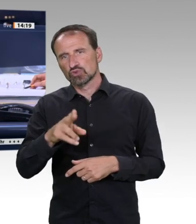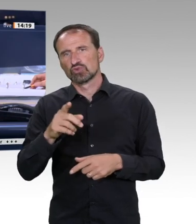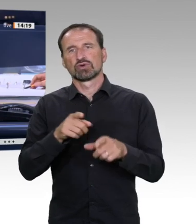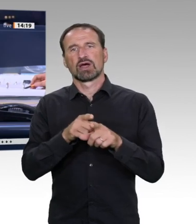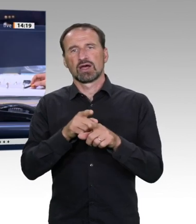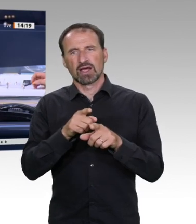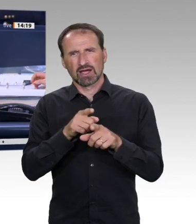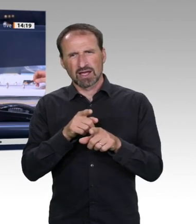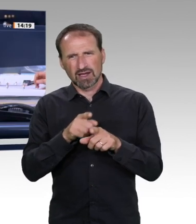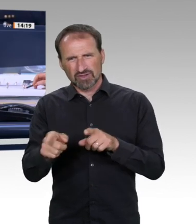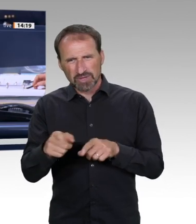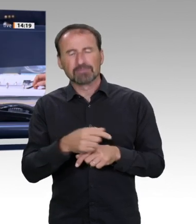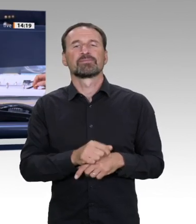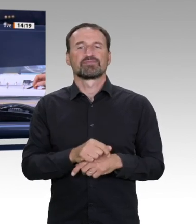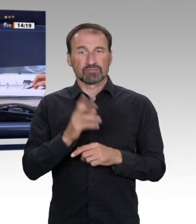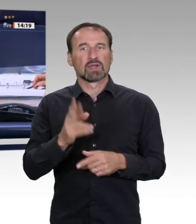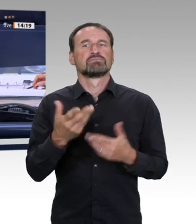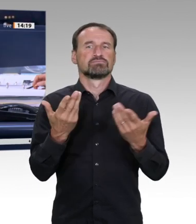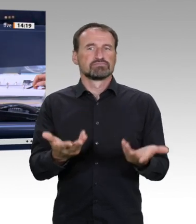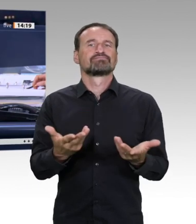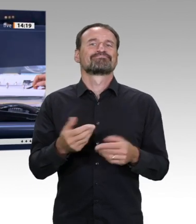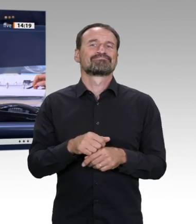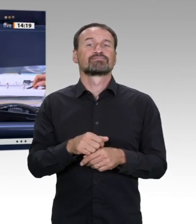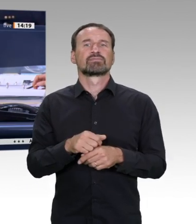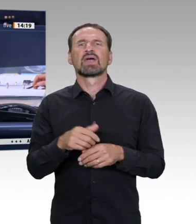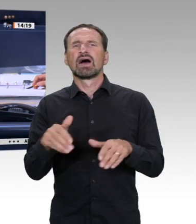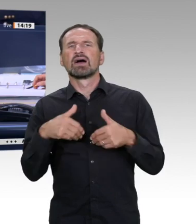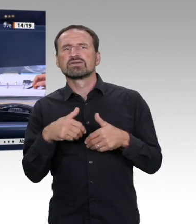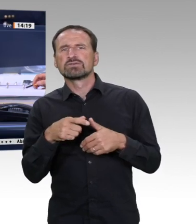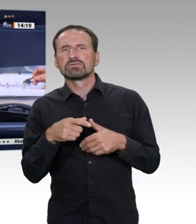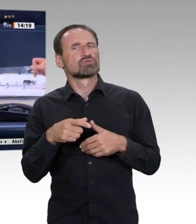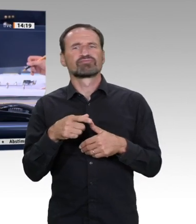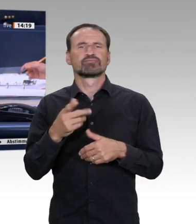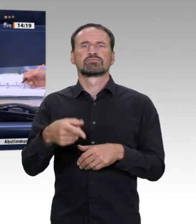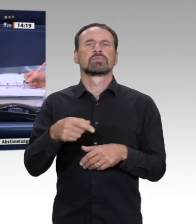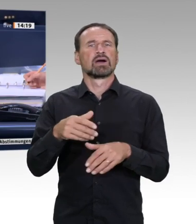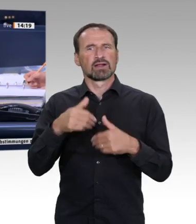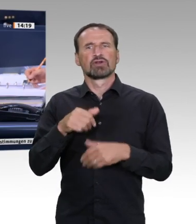Antrag der Fraktion der FDP auf Drucksache 19 510 abzulehnen. Wer stimmt dafür?